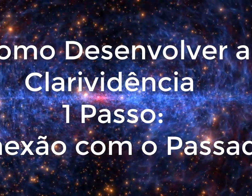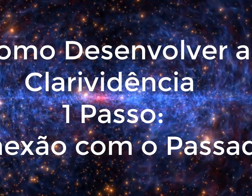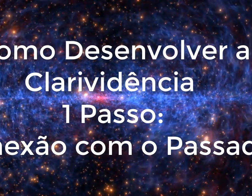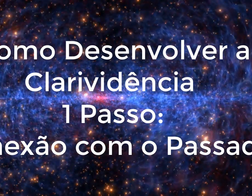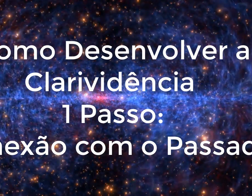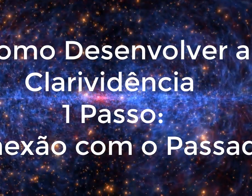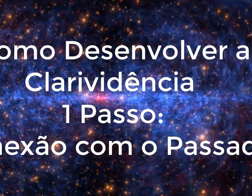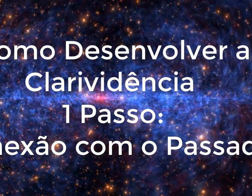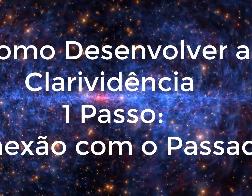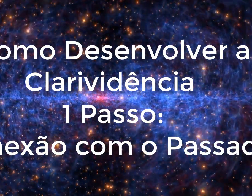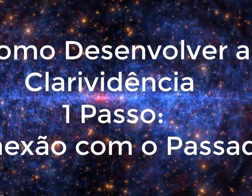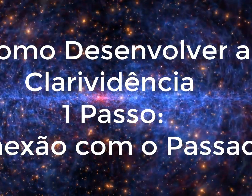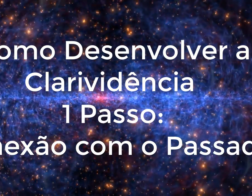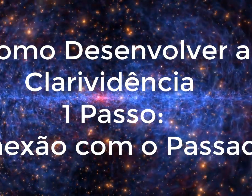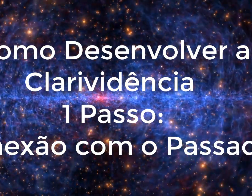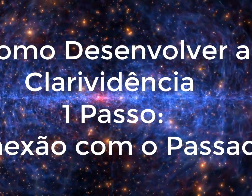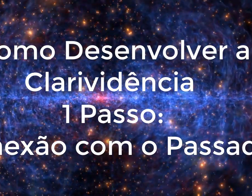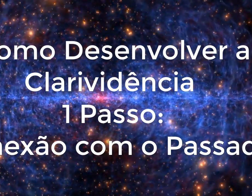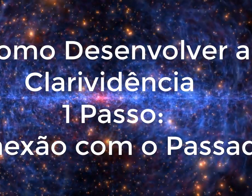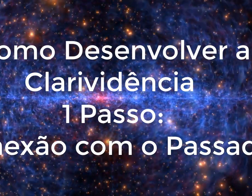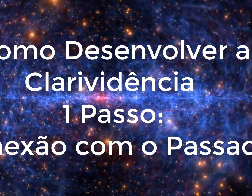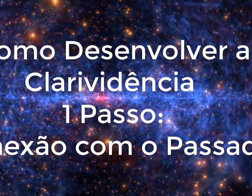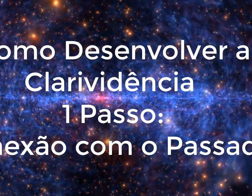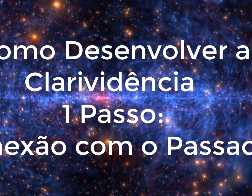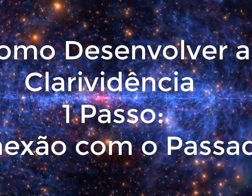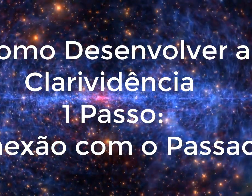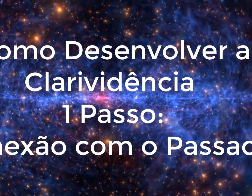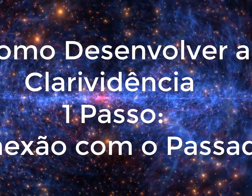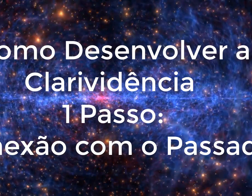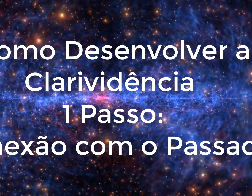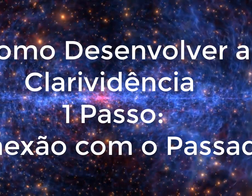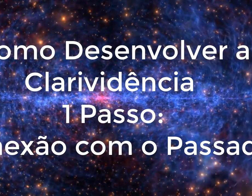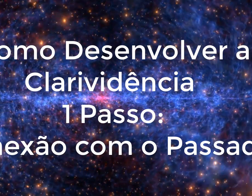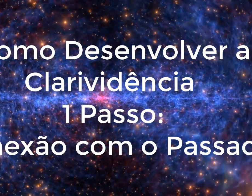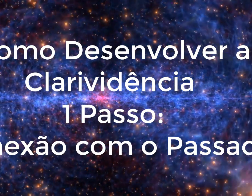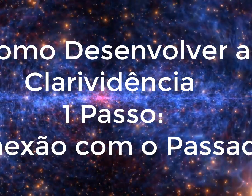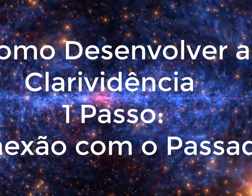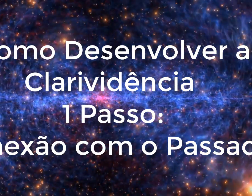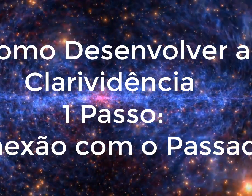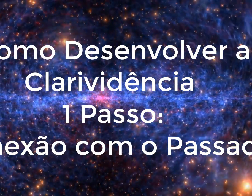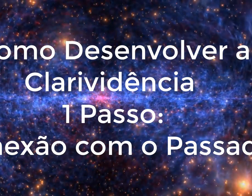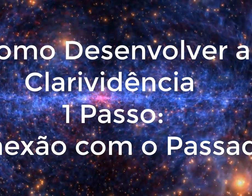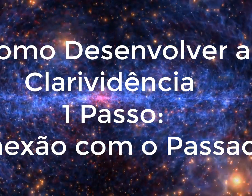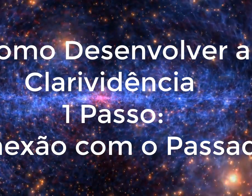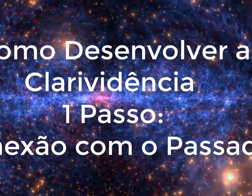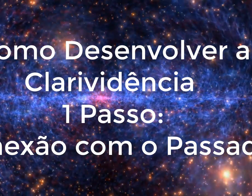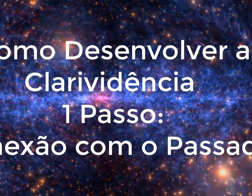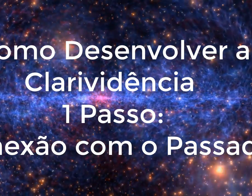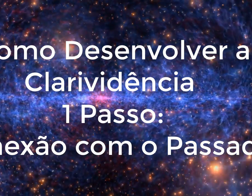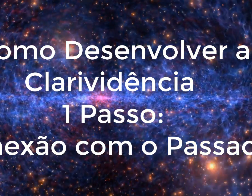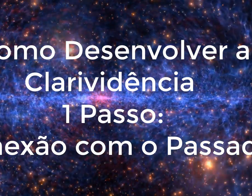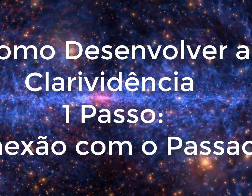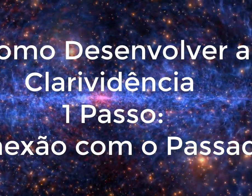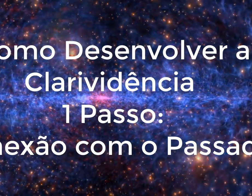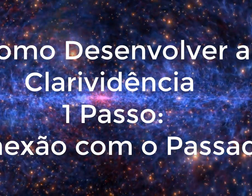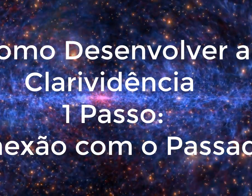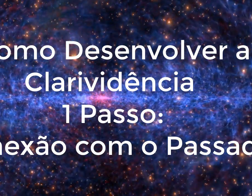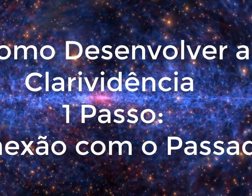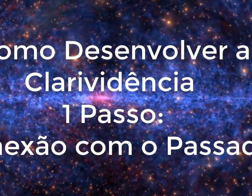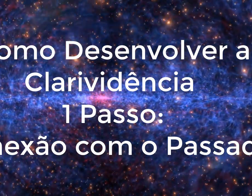que você precisa se conectar com experiências experiências daquela situação, daquele objeto, daquilo